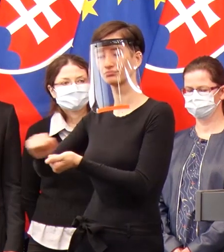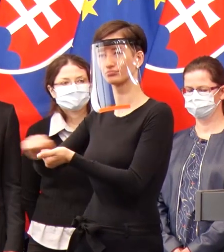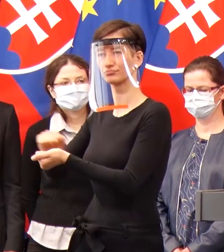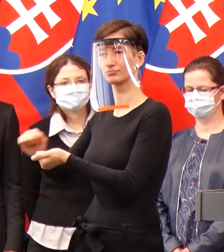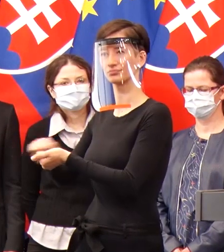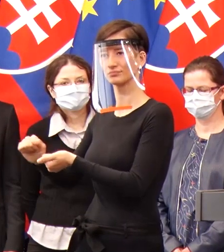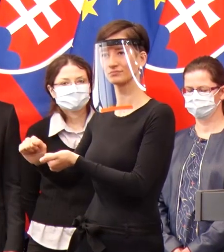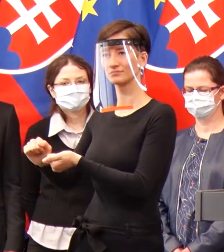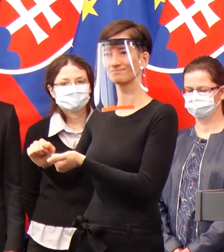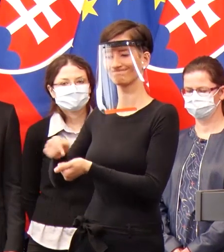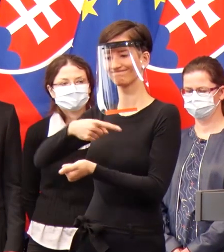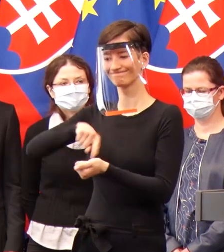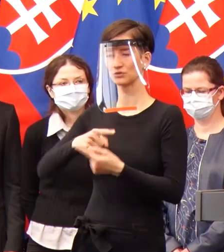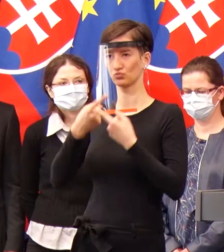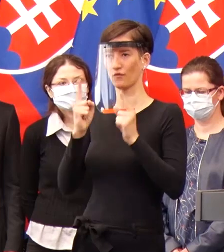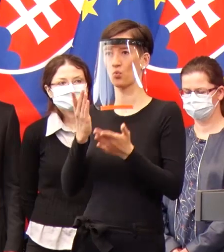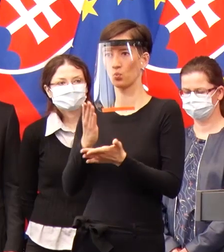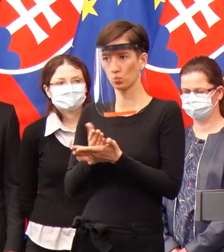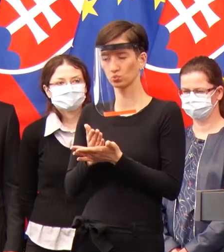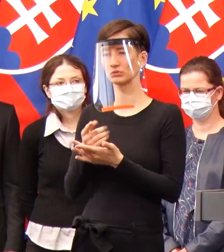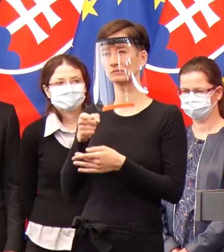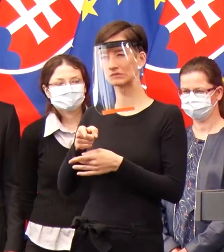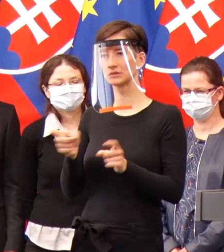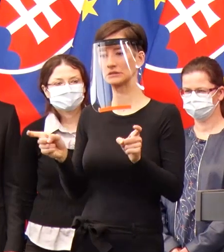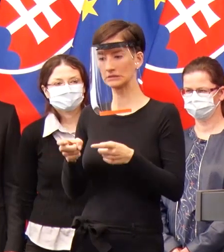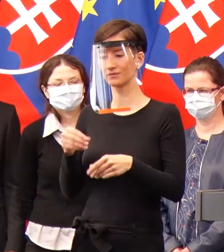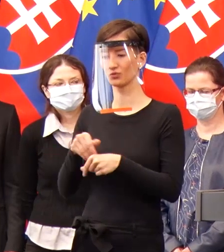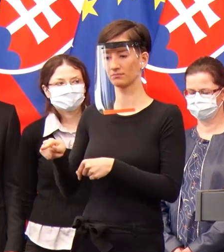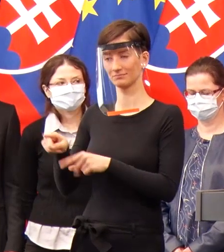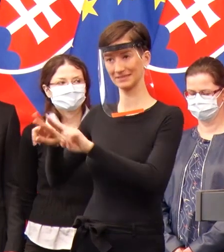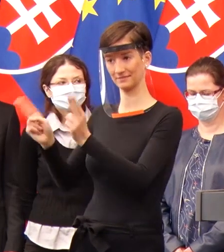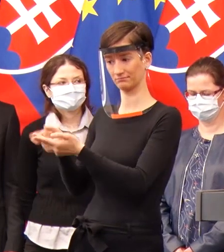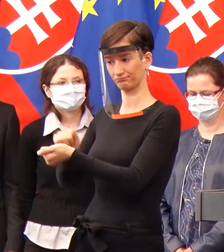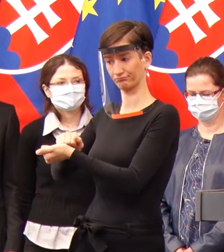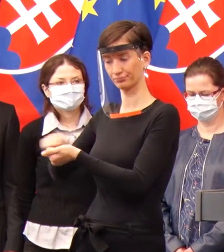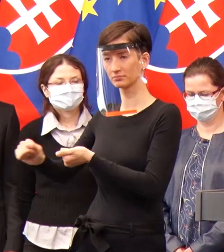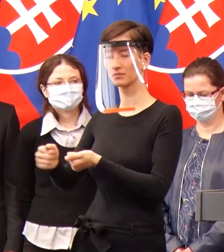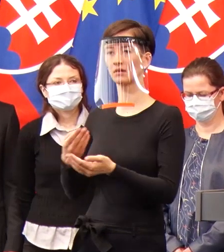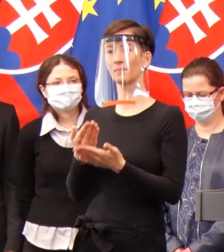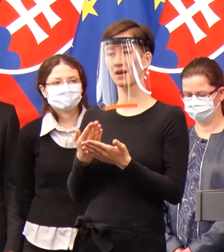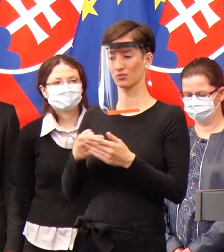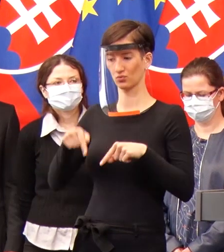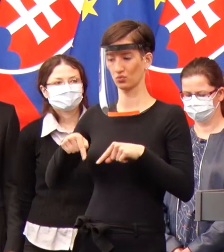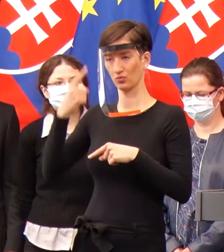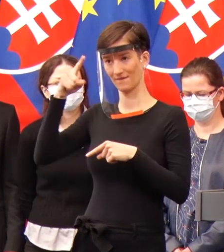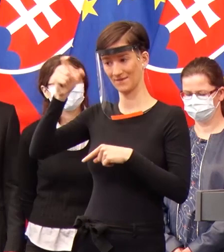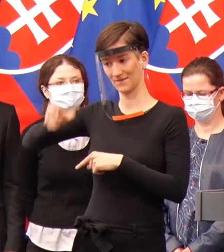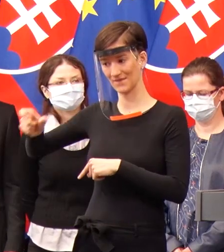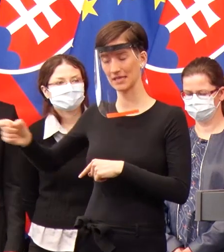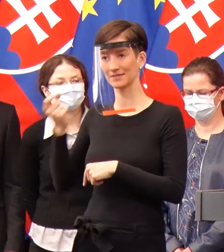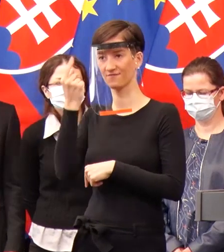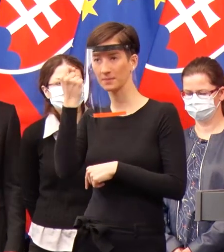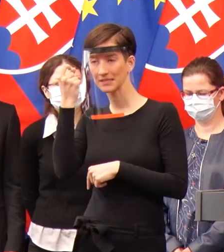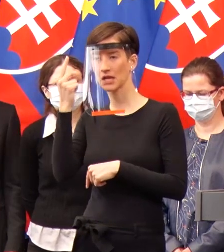a táto aktivita veľmi pomôže, a vnímame to ako krok, k zastabilizovaniu celej situácie na Slovensku, aby sme zvládli